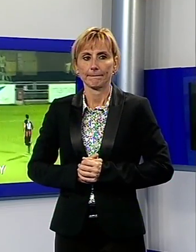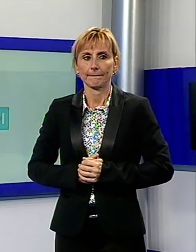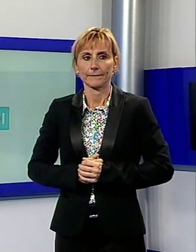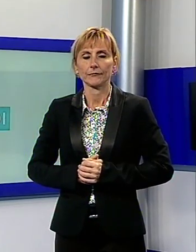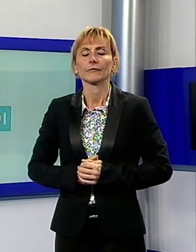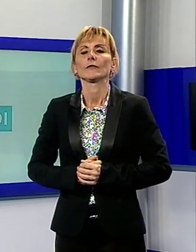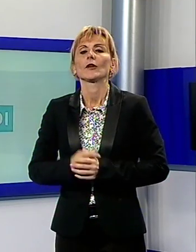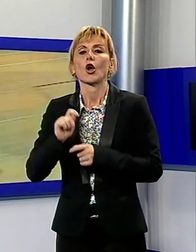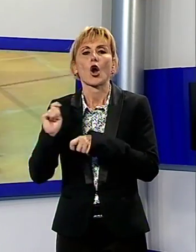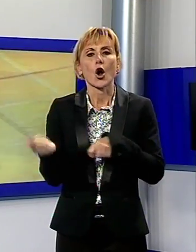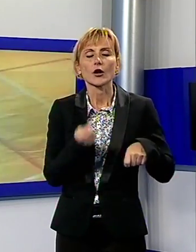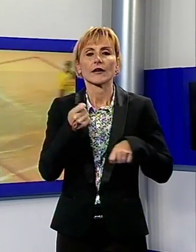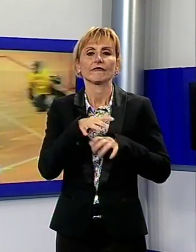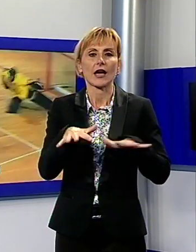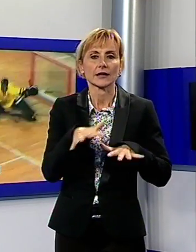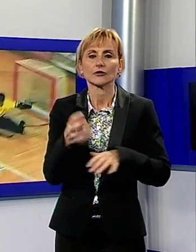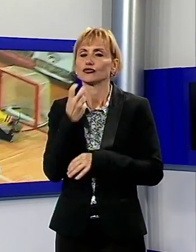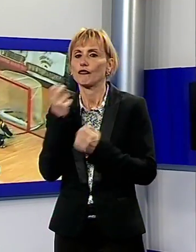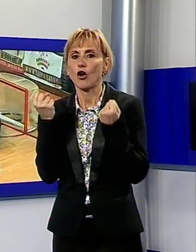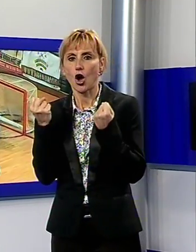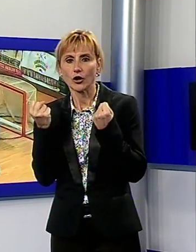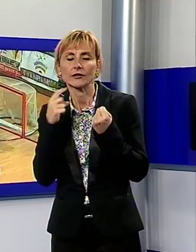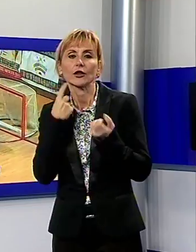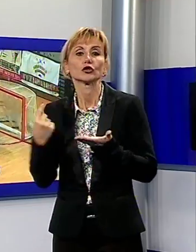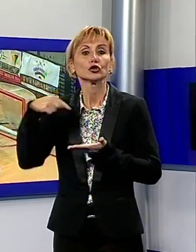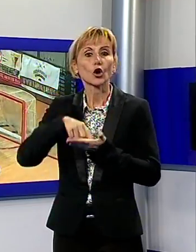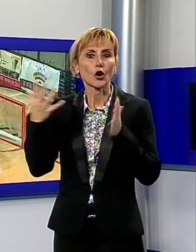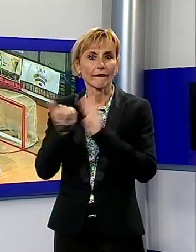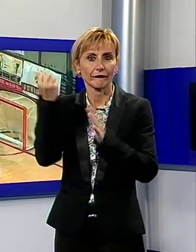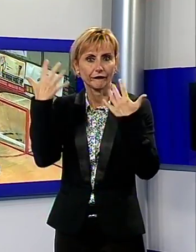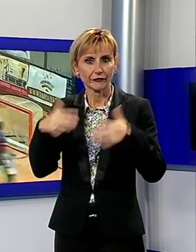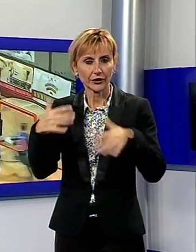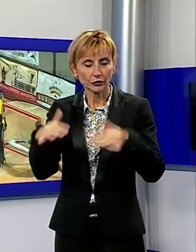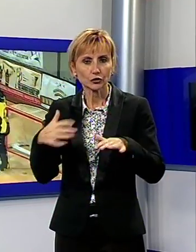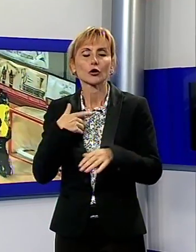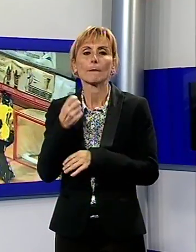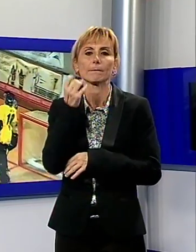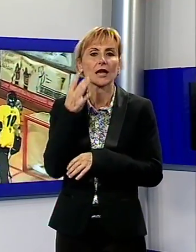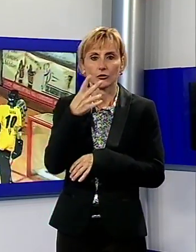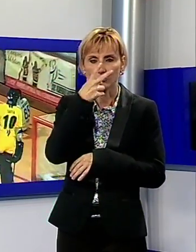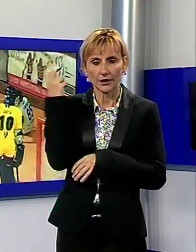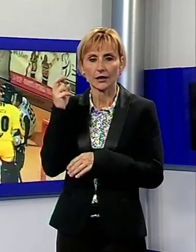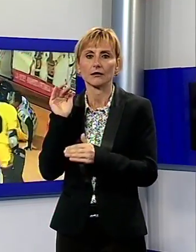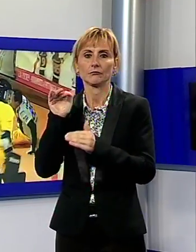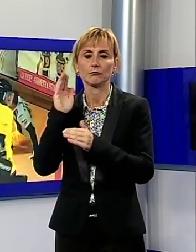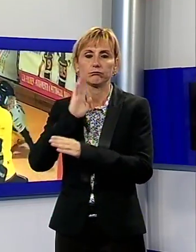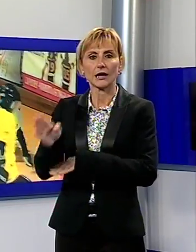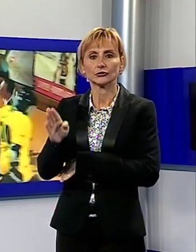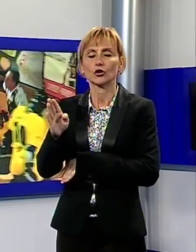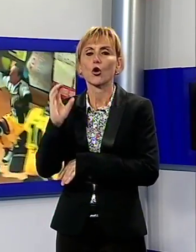Ok, Viareggio e Forte tornano a vincere, i bianconeri superano Correggio 2-0 al Palabarsacchi, vittoria esterna per